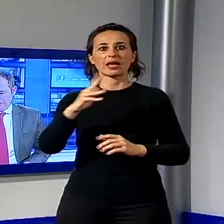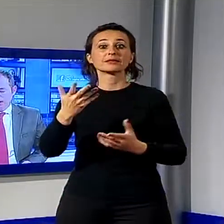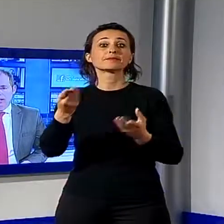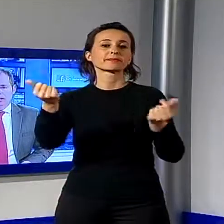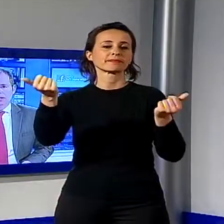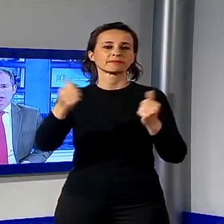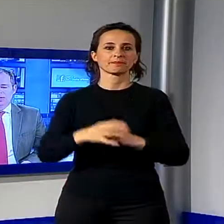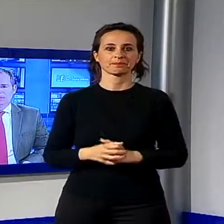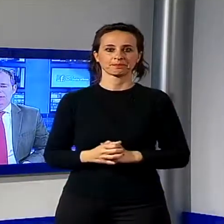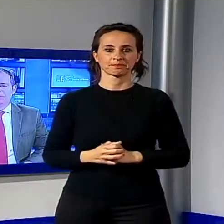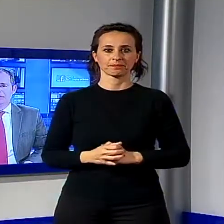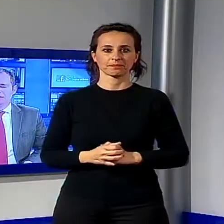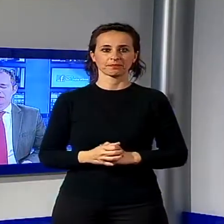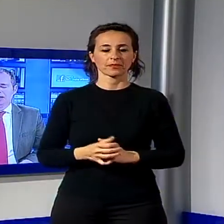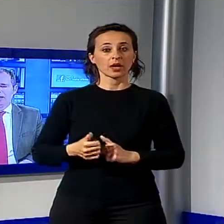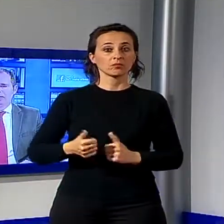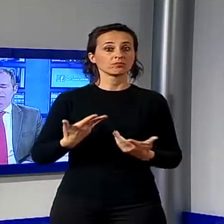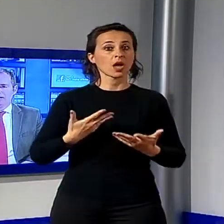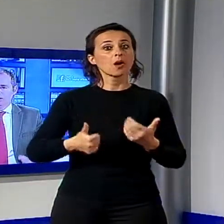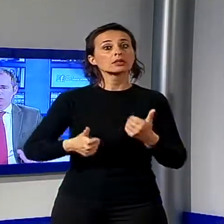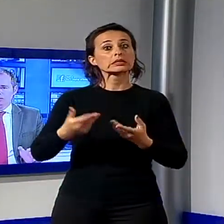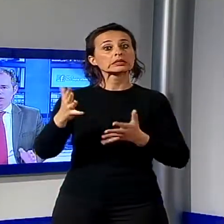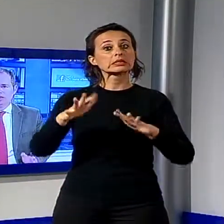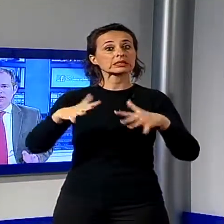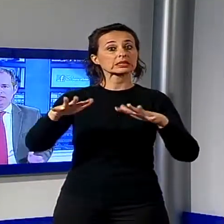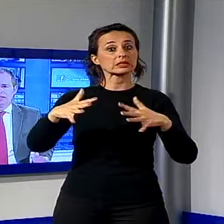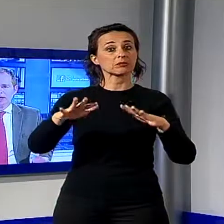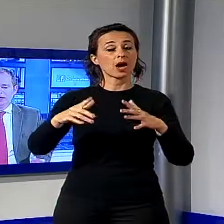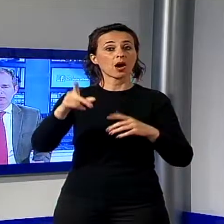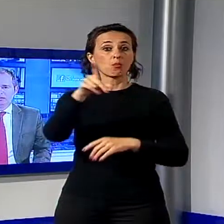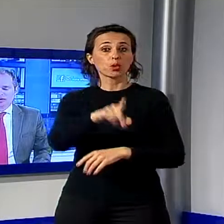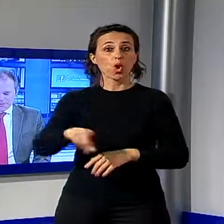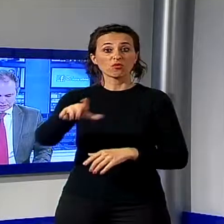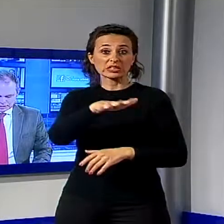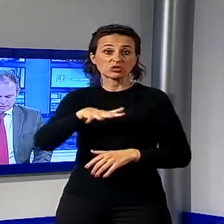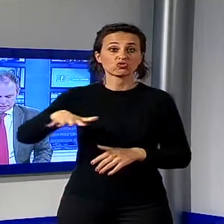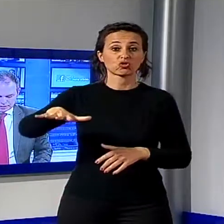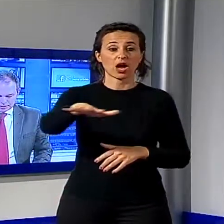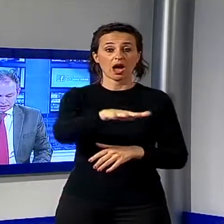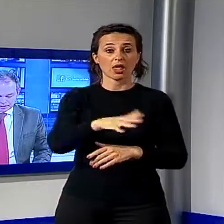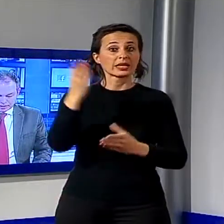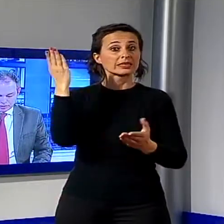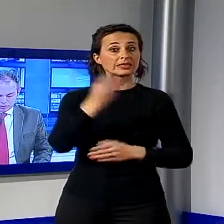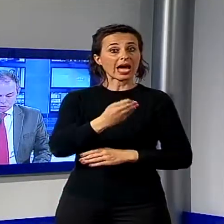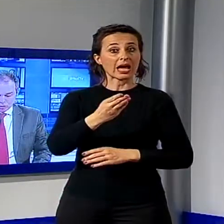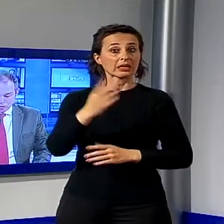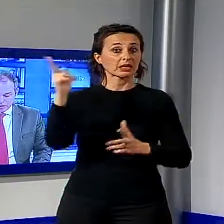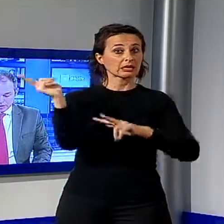C'è la prima stima a livello provinciale dei danni provocati dalla tempesta di vento. Sono numeri